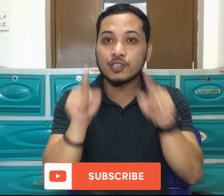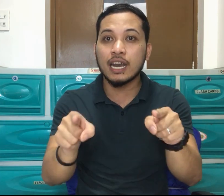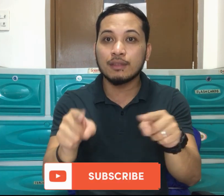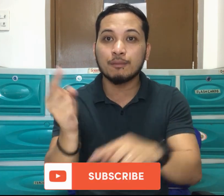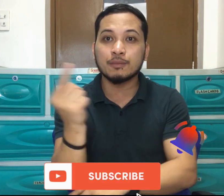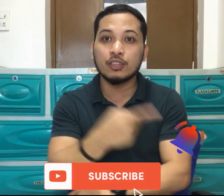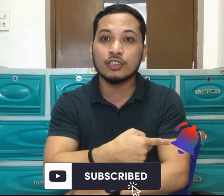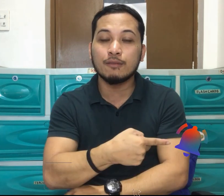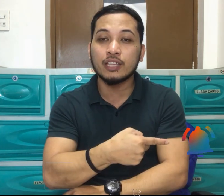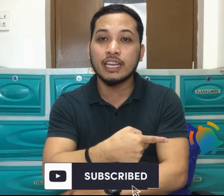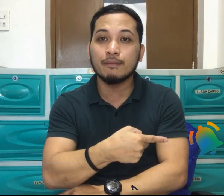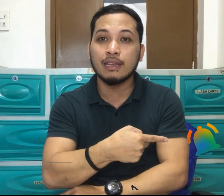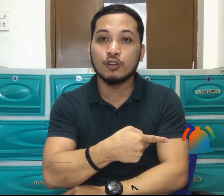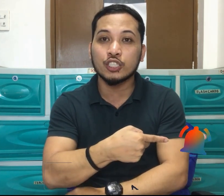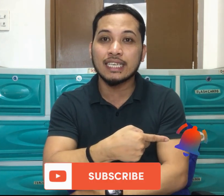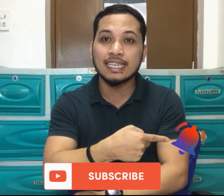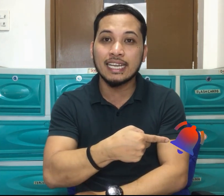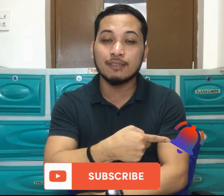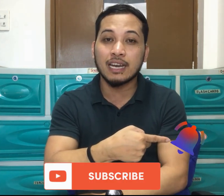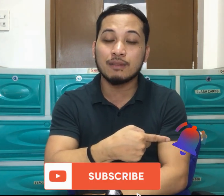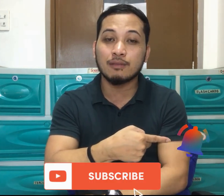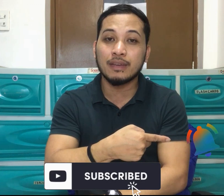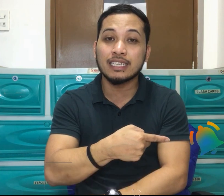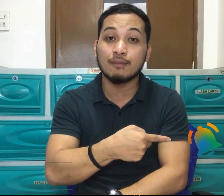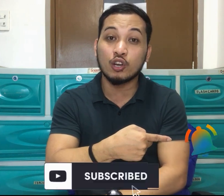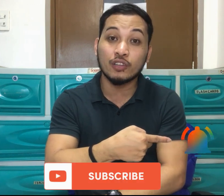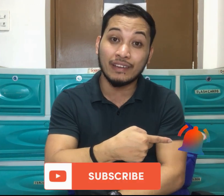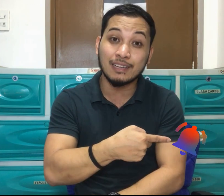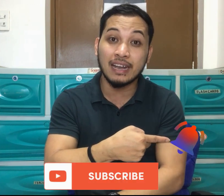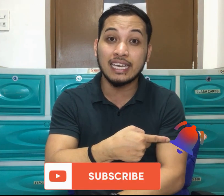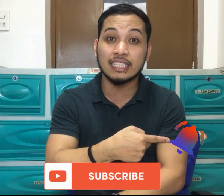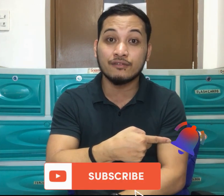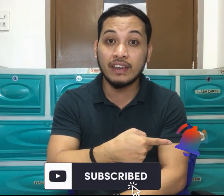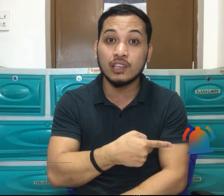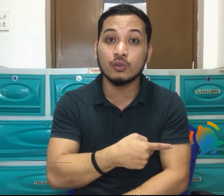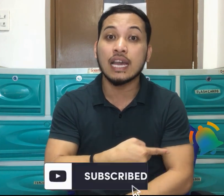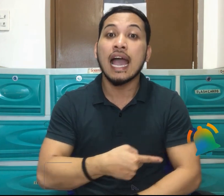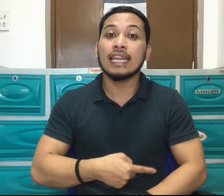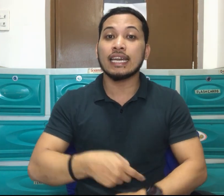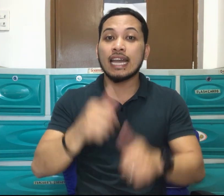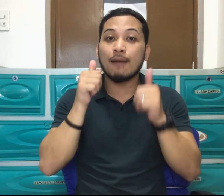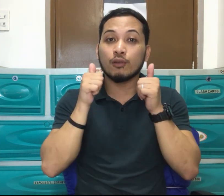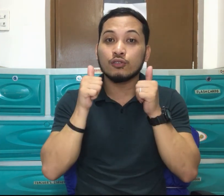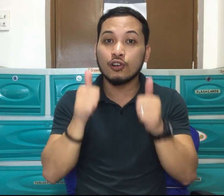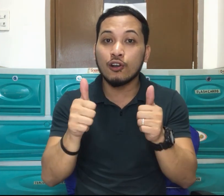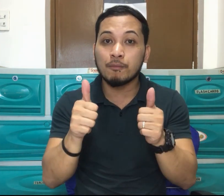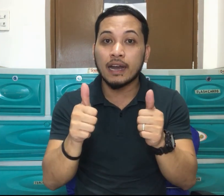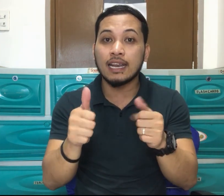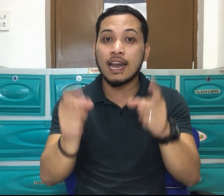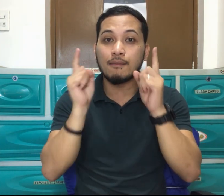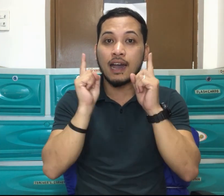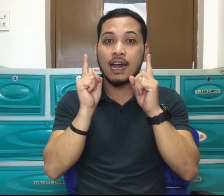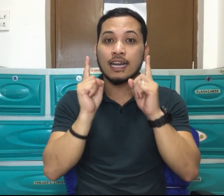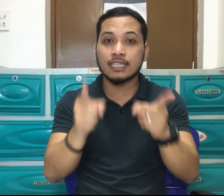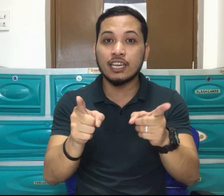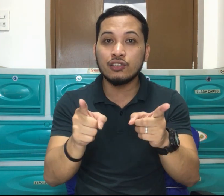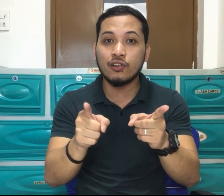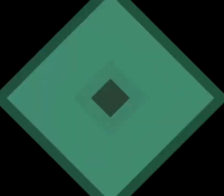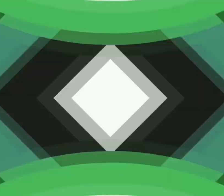subscribe tapos ting-doting mo na rin ang bell button dyan sa gilig para mas mabilis kang ma-notify sa mga latest videos na i-upload ko para lamang sa inyo.